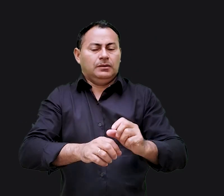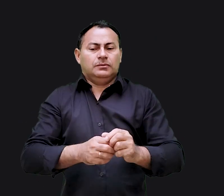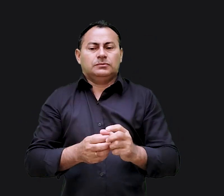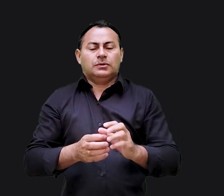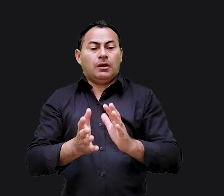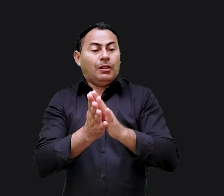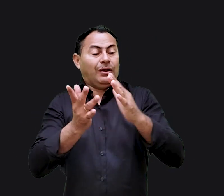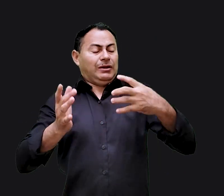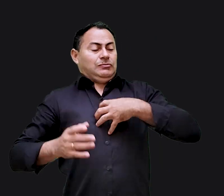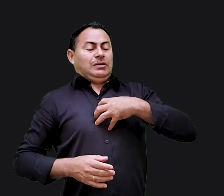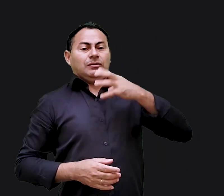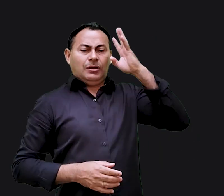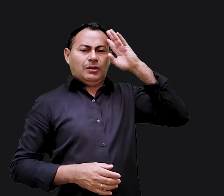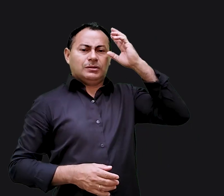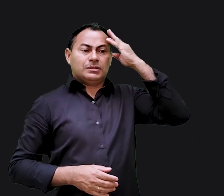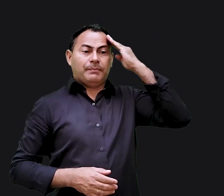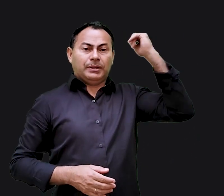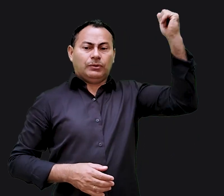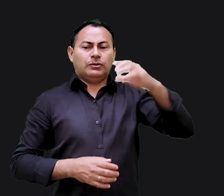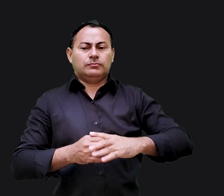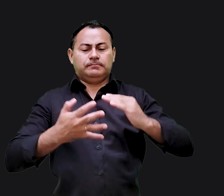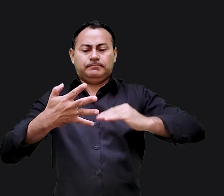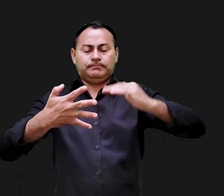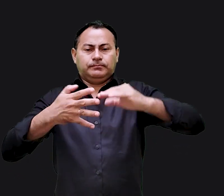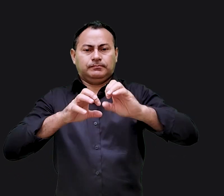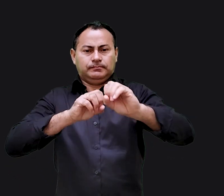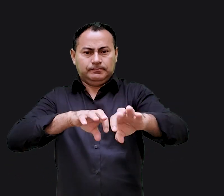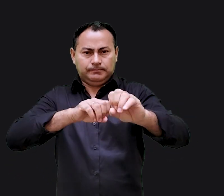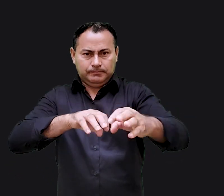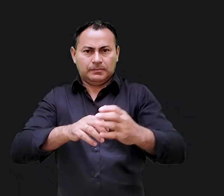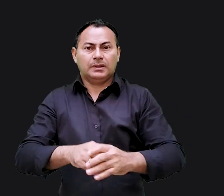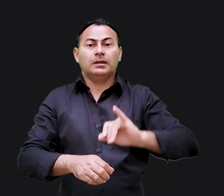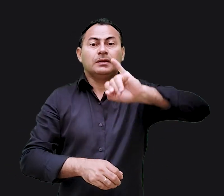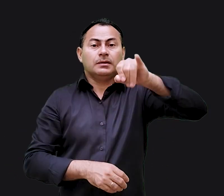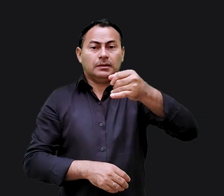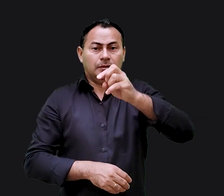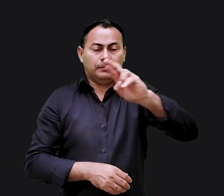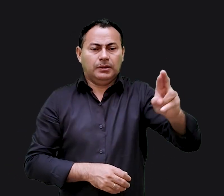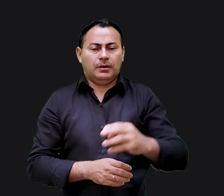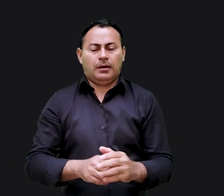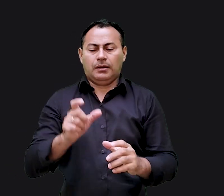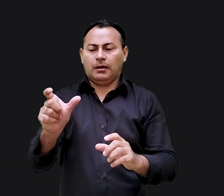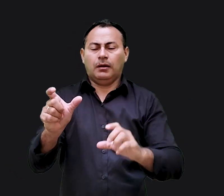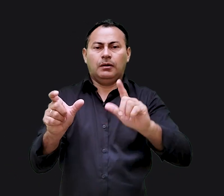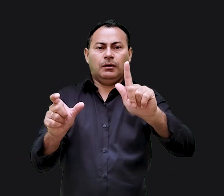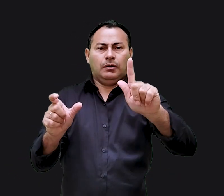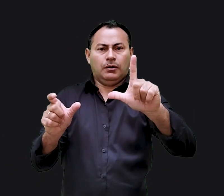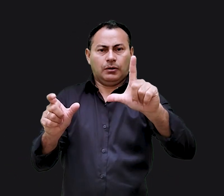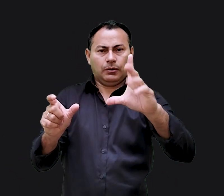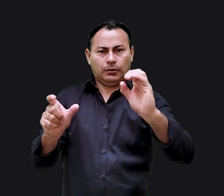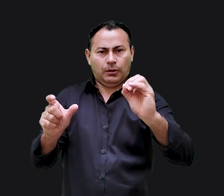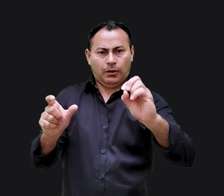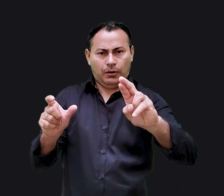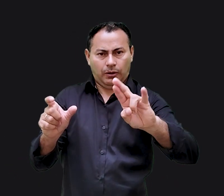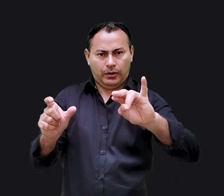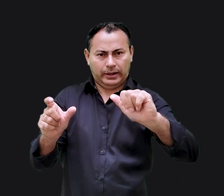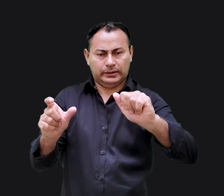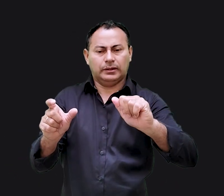não se glorie na sua sabedoria ou no seu nível educacional. Jeremias usou a palavra glória, uma palavra